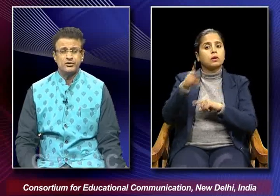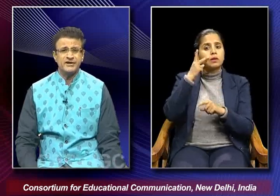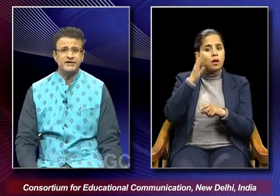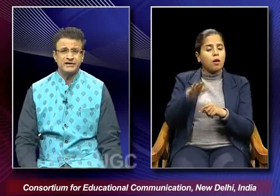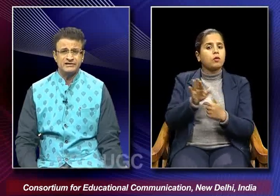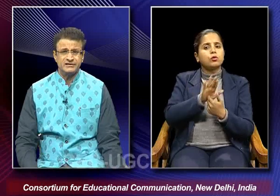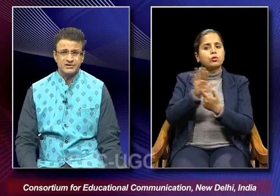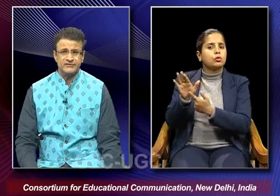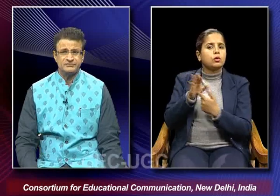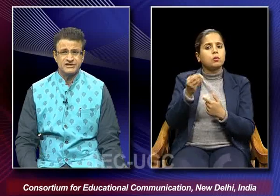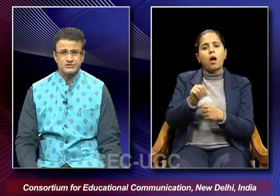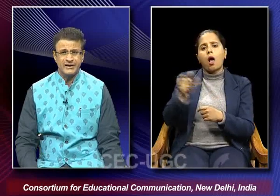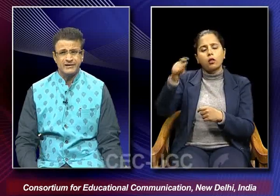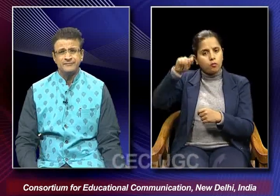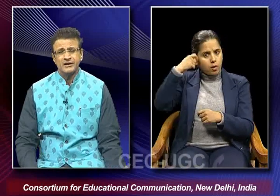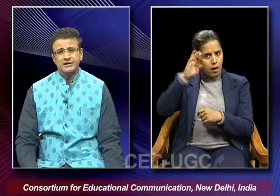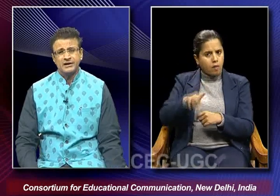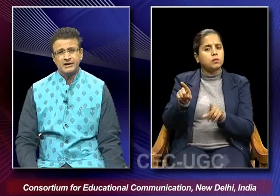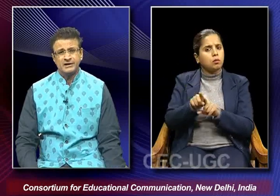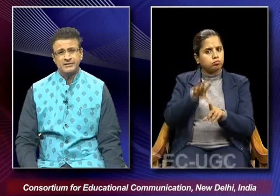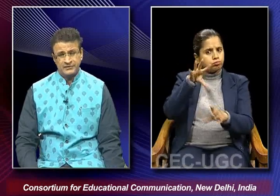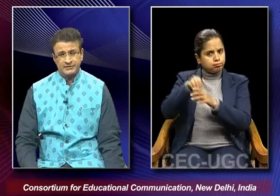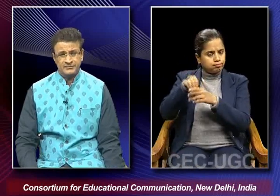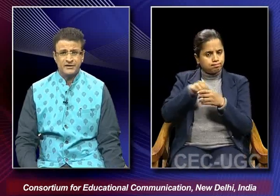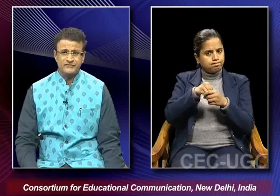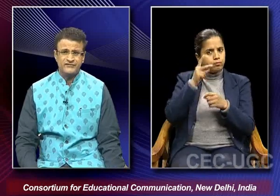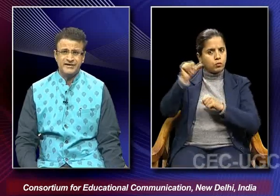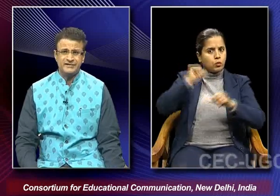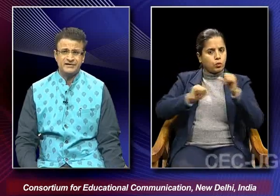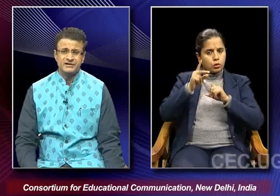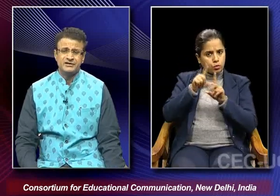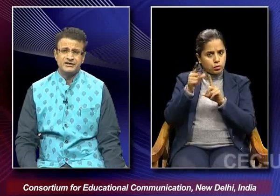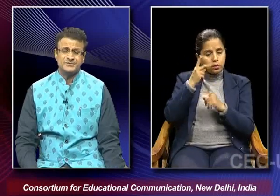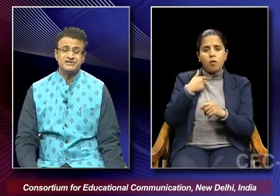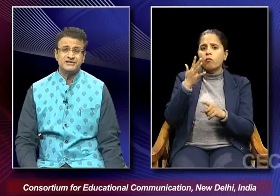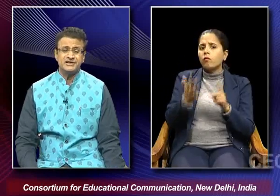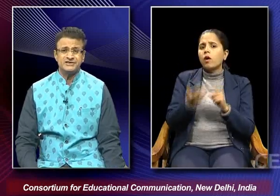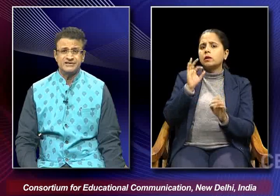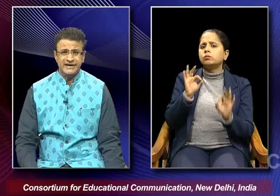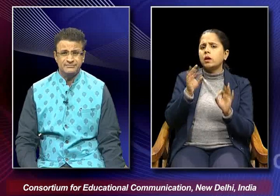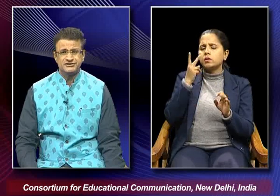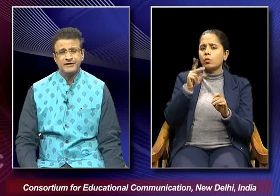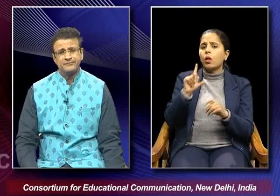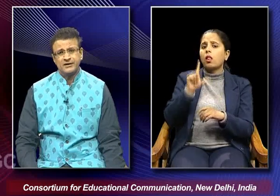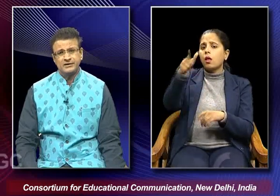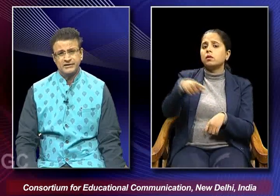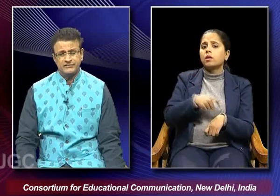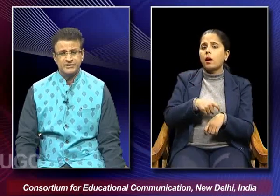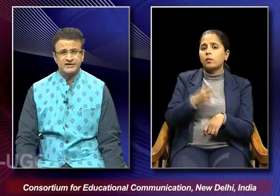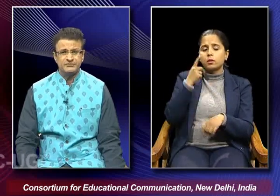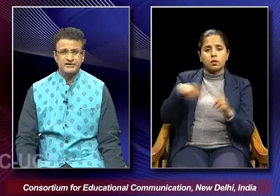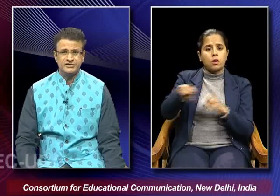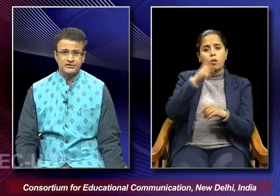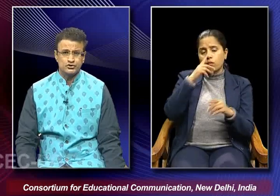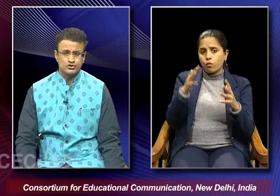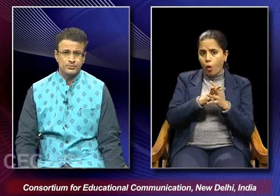been portrayed in other films as well we find that especially in the later times that women